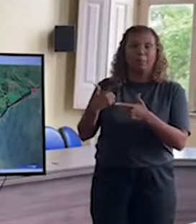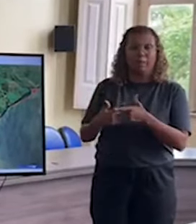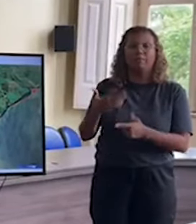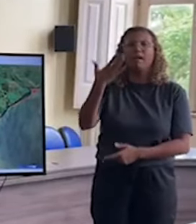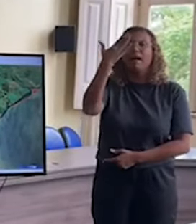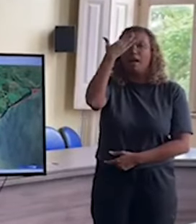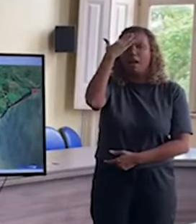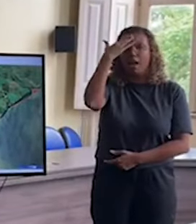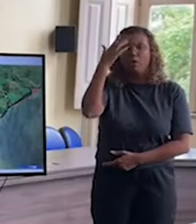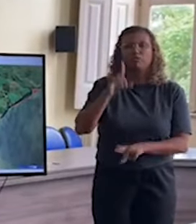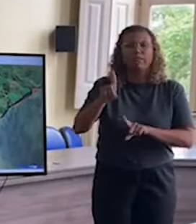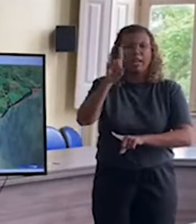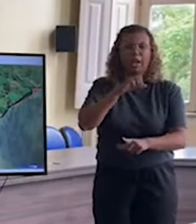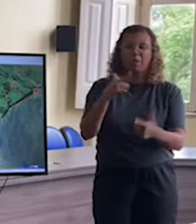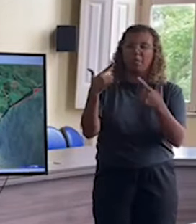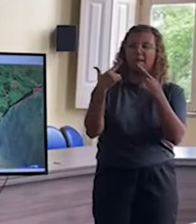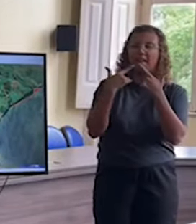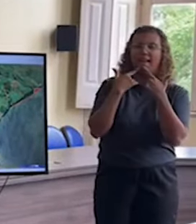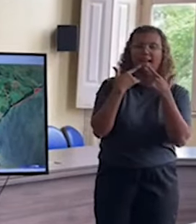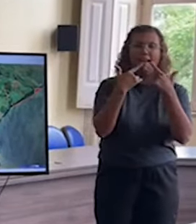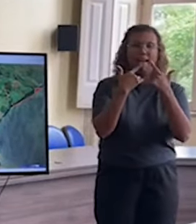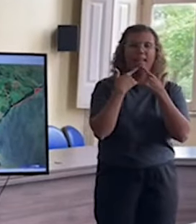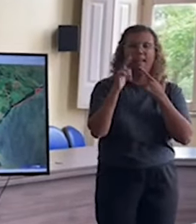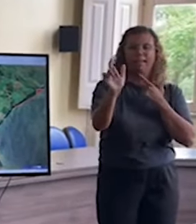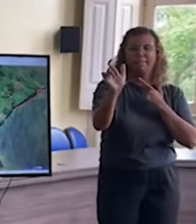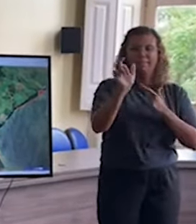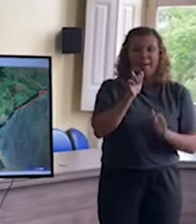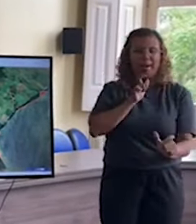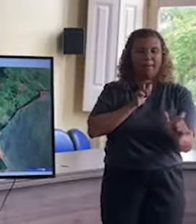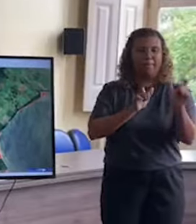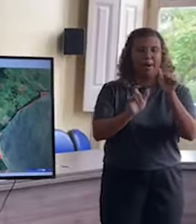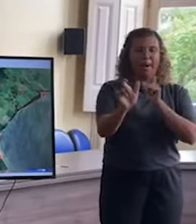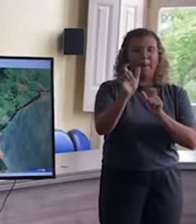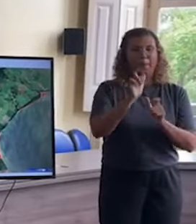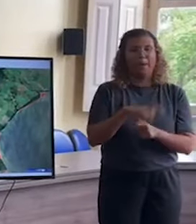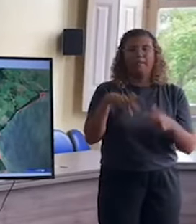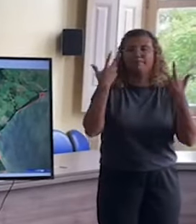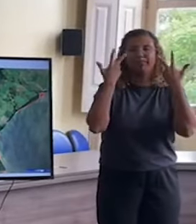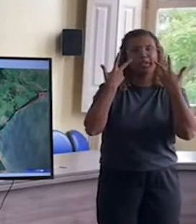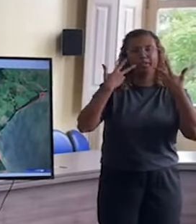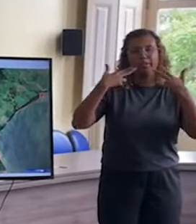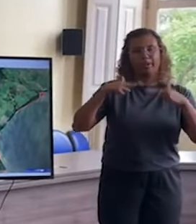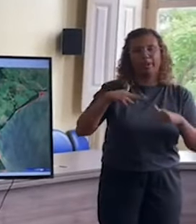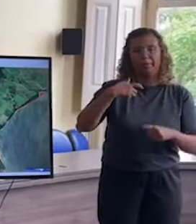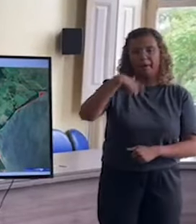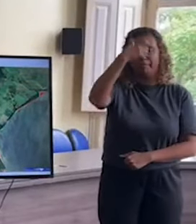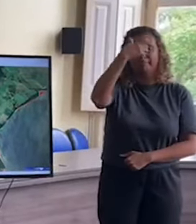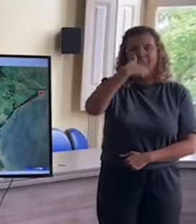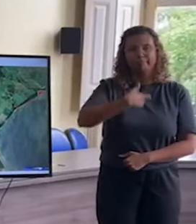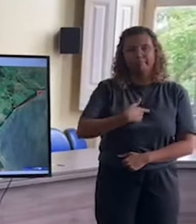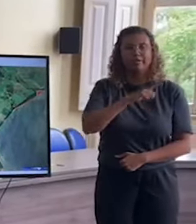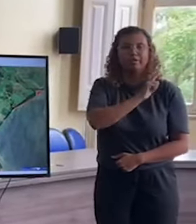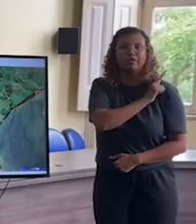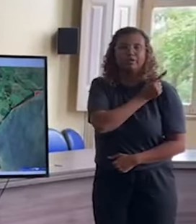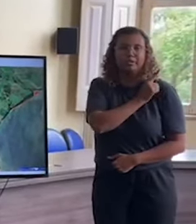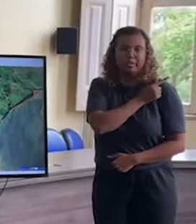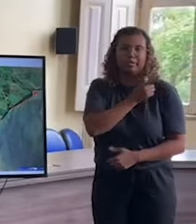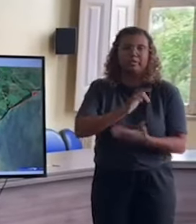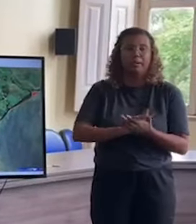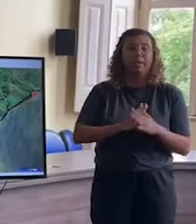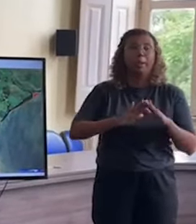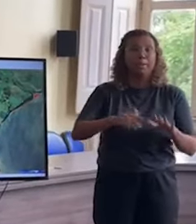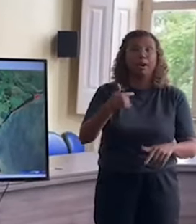sei que vou ser criticada, isso é comum para os gestores e para quem toma decisões. Eu decidi